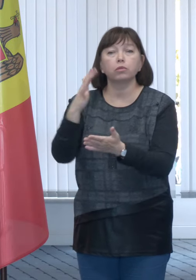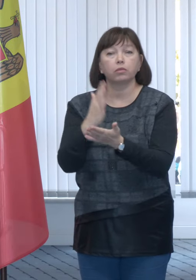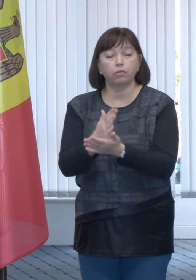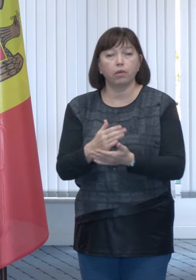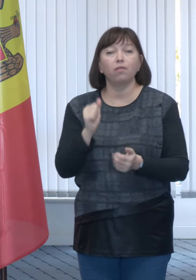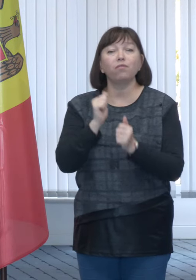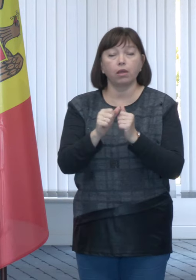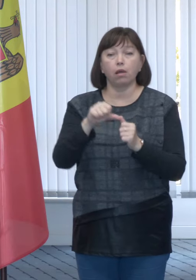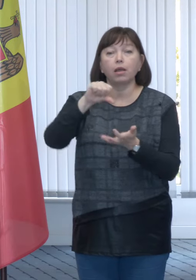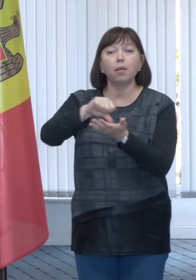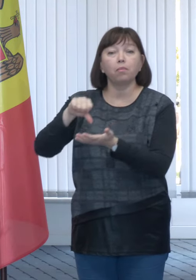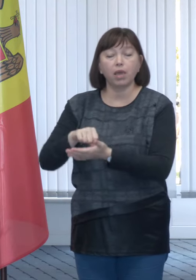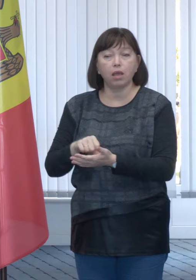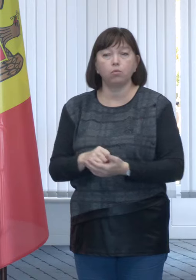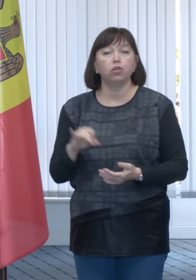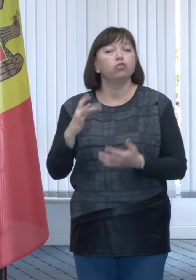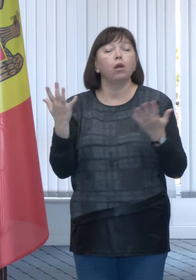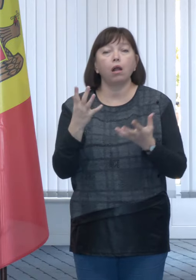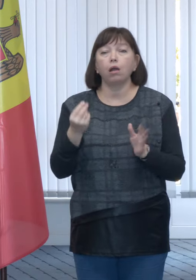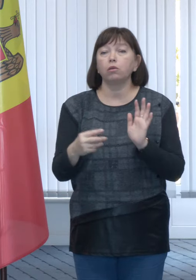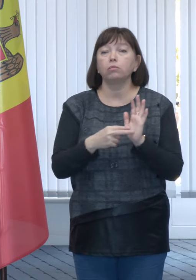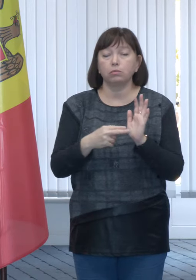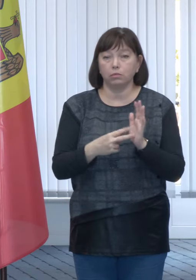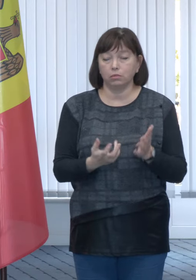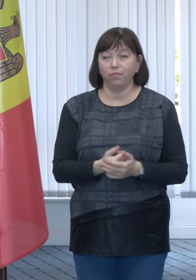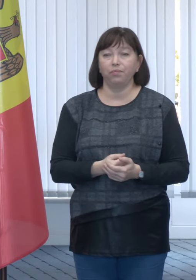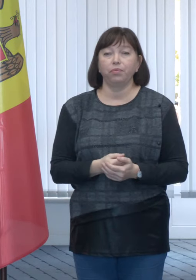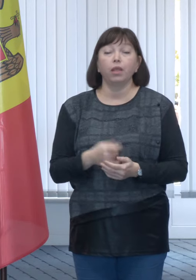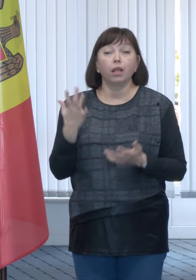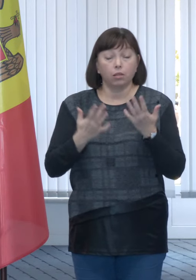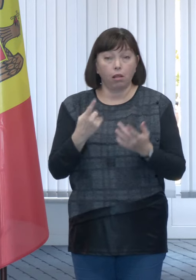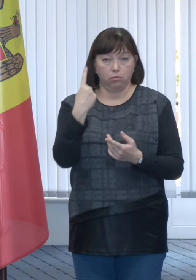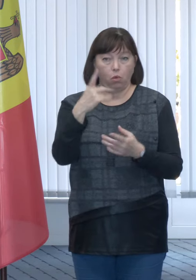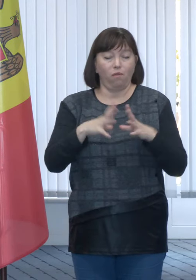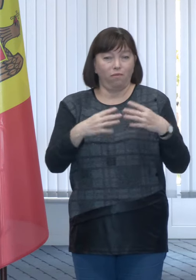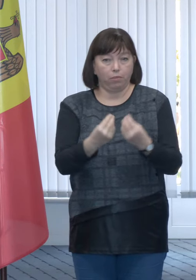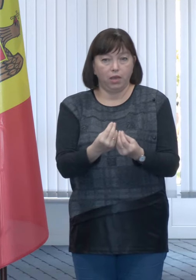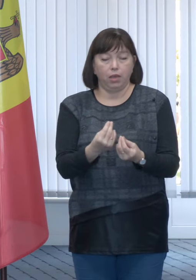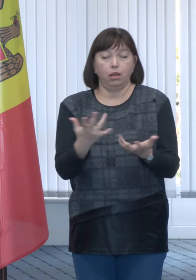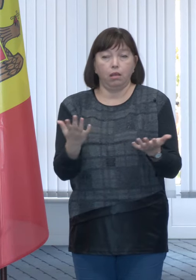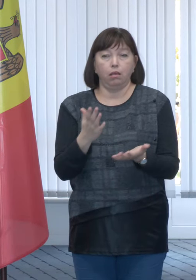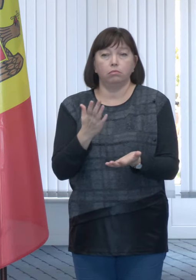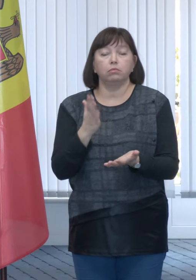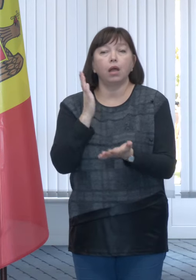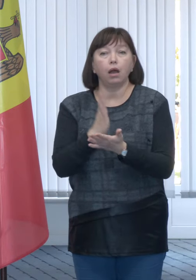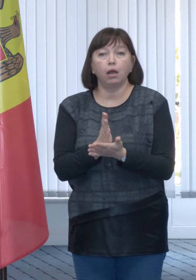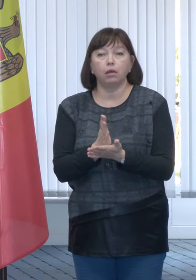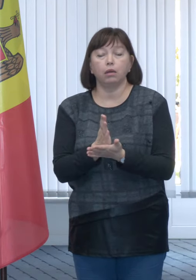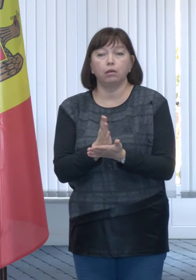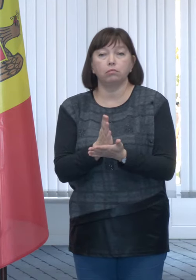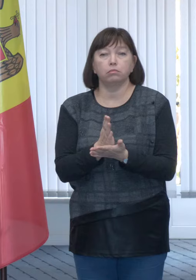fiecare membru și care este valoarea acestora? Și bineînțeles că dacă o familie, o gospodărie deține